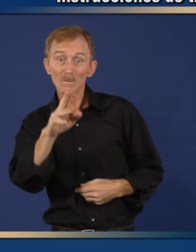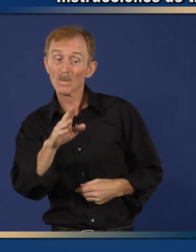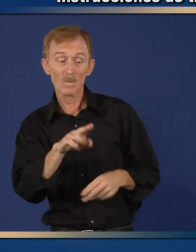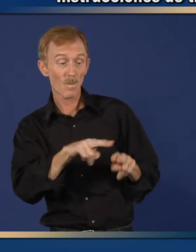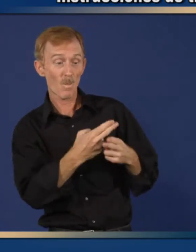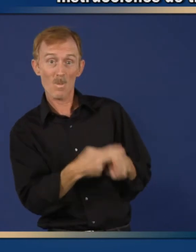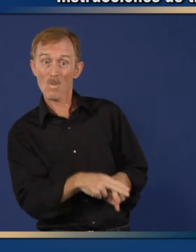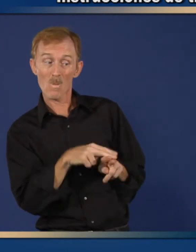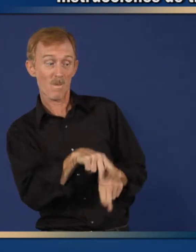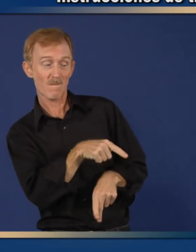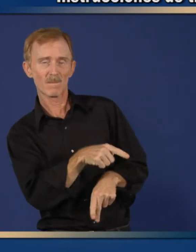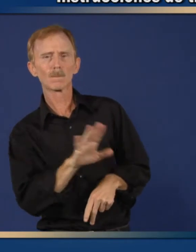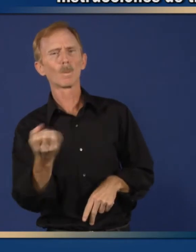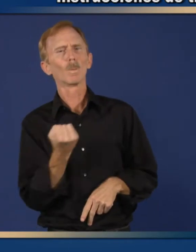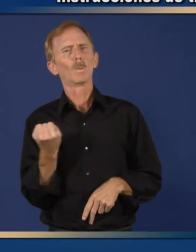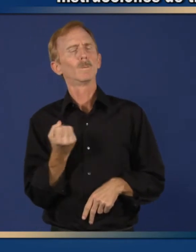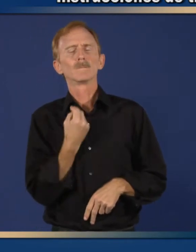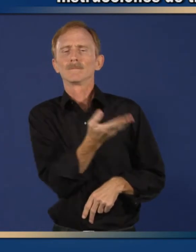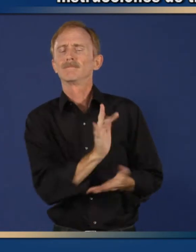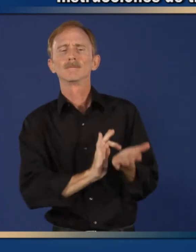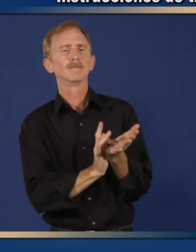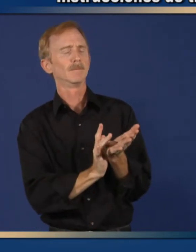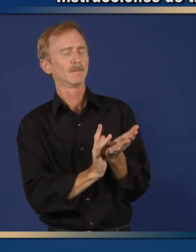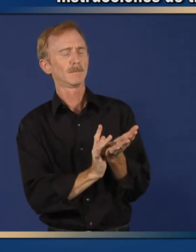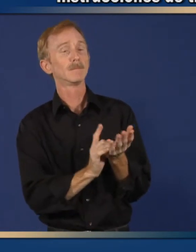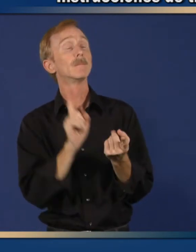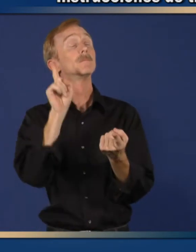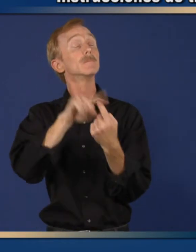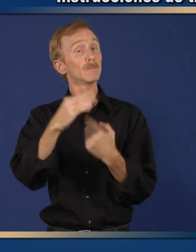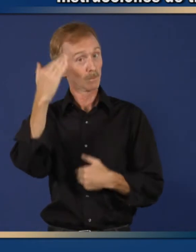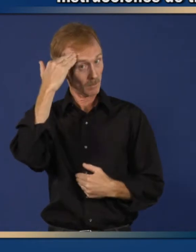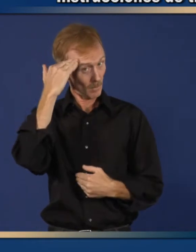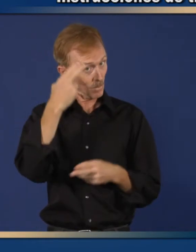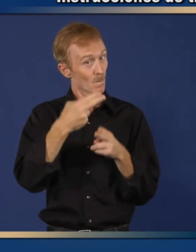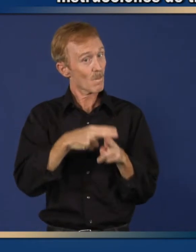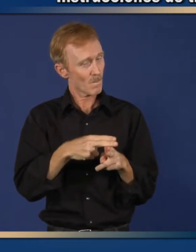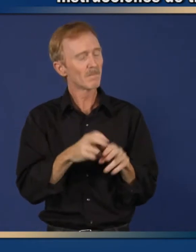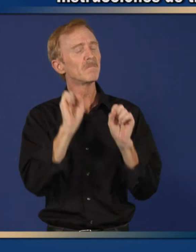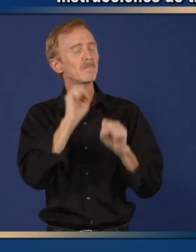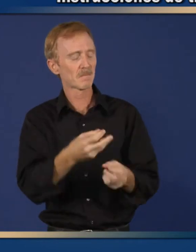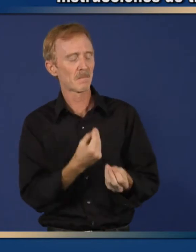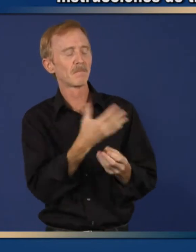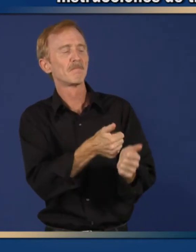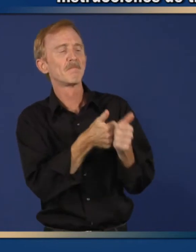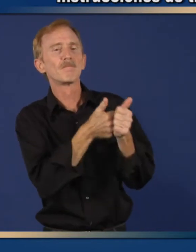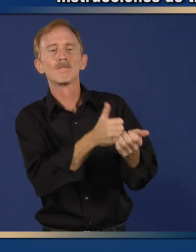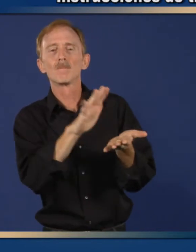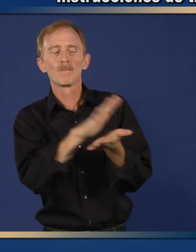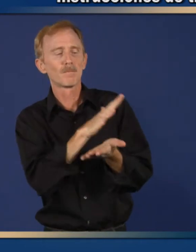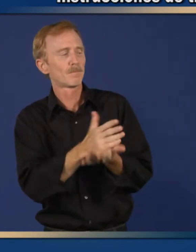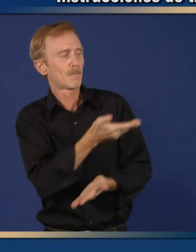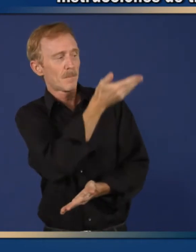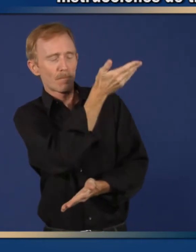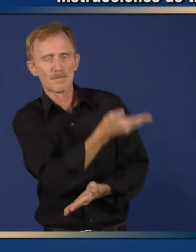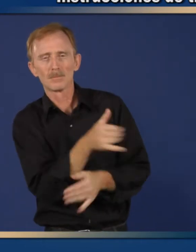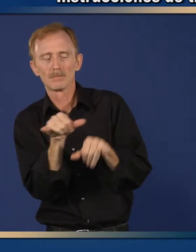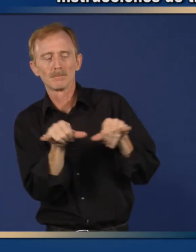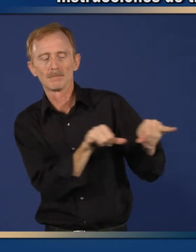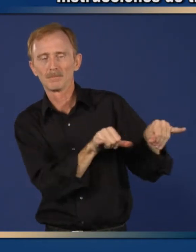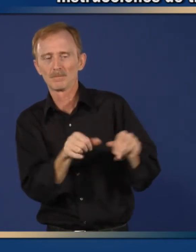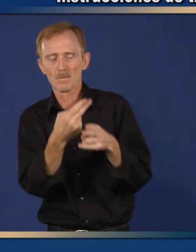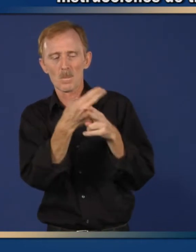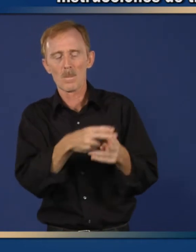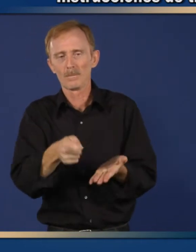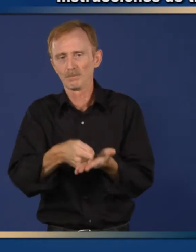cucharadas de la mezcla de ciprofloxacin suministrar al niño depende de su peso. Si no se conoce el peso del niño,